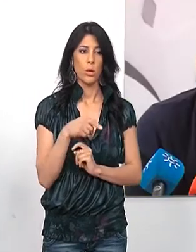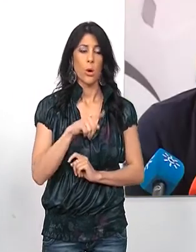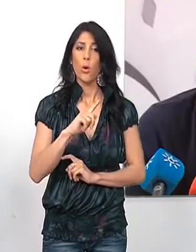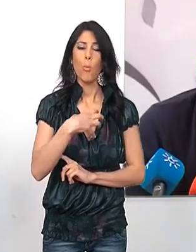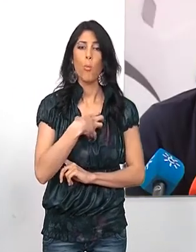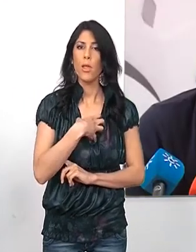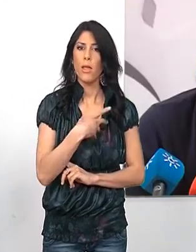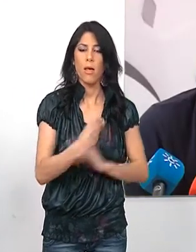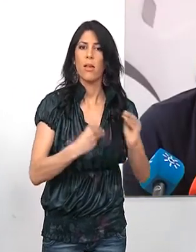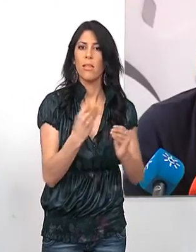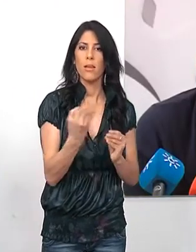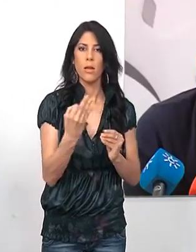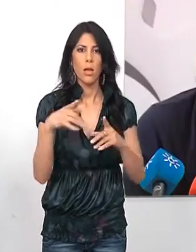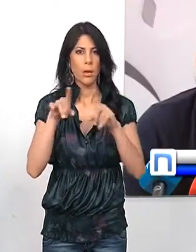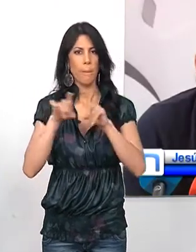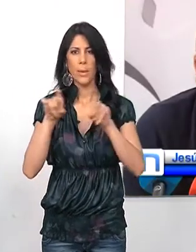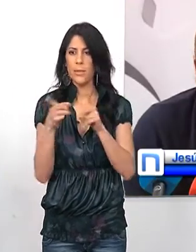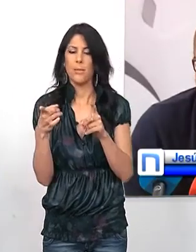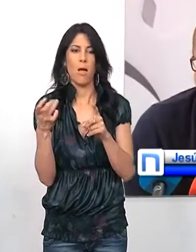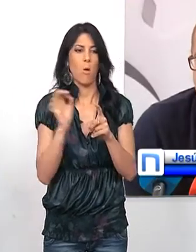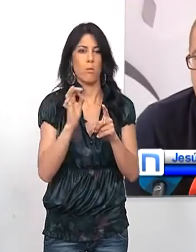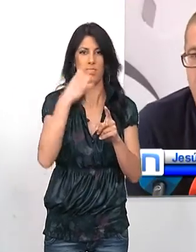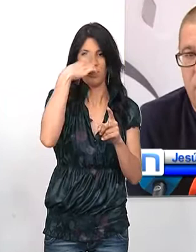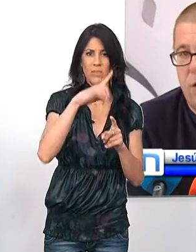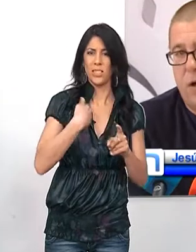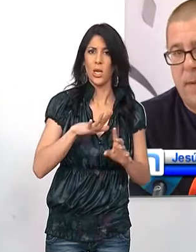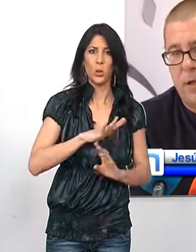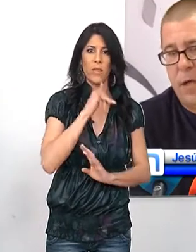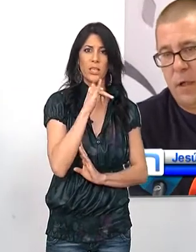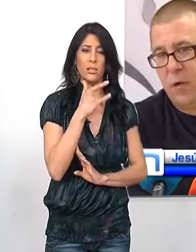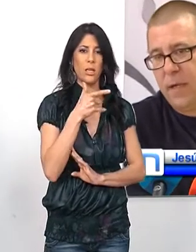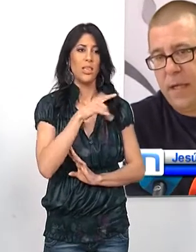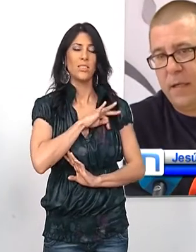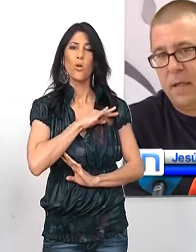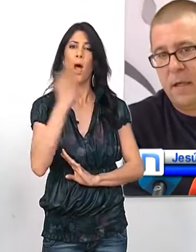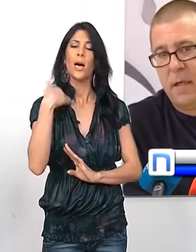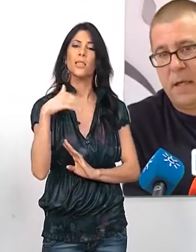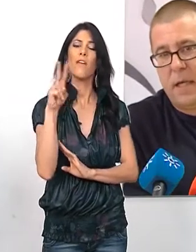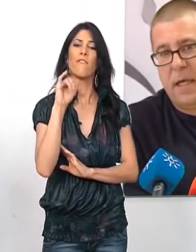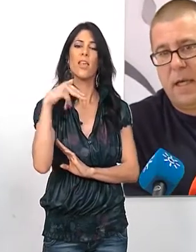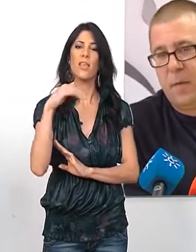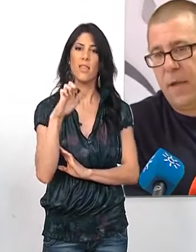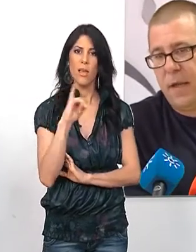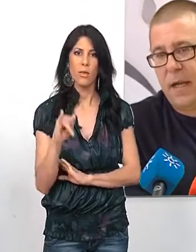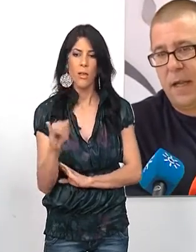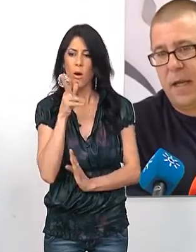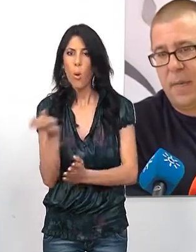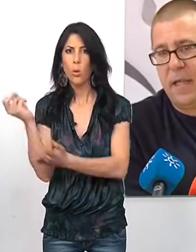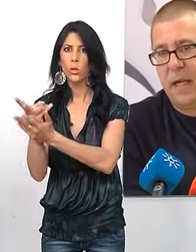no puede hacer que una empresa ya tenemos suficiente con lo que pasó con el señor Ubiñez y no puede ser que se repita